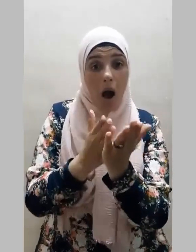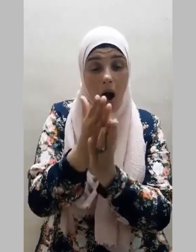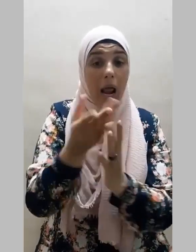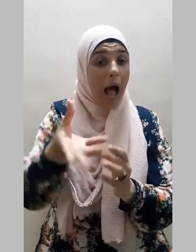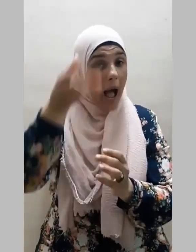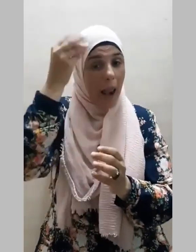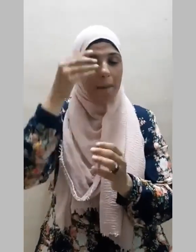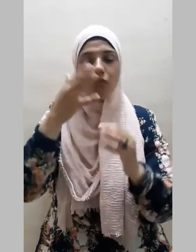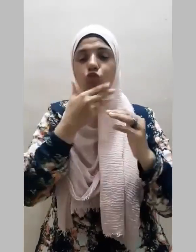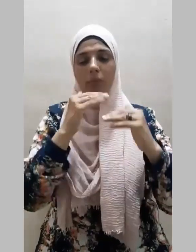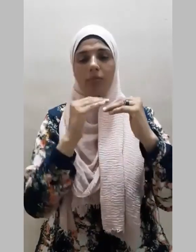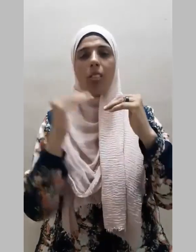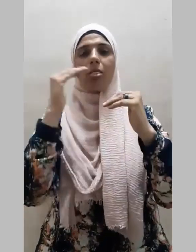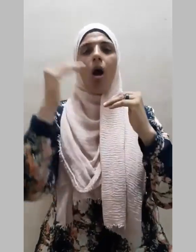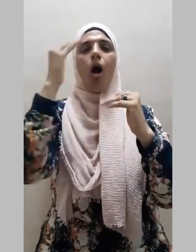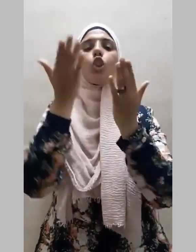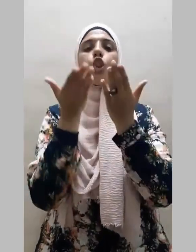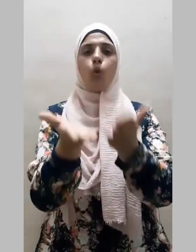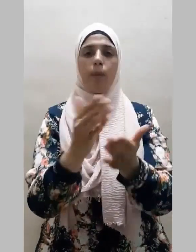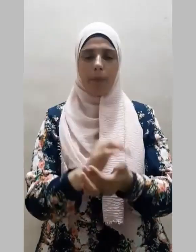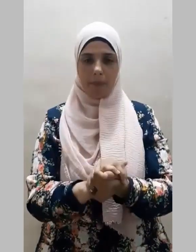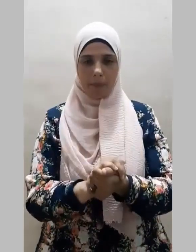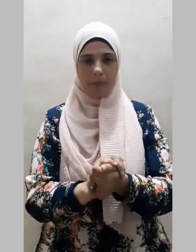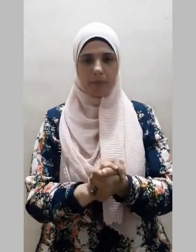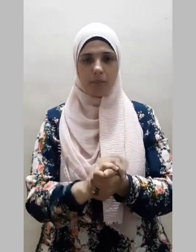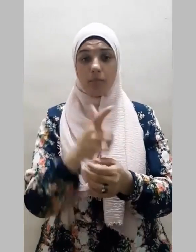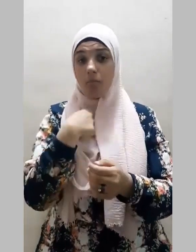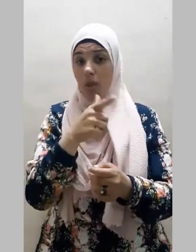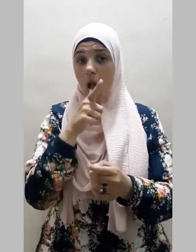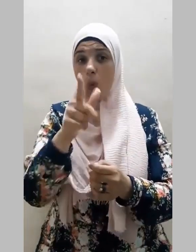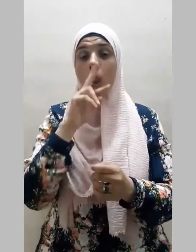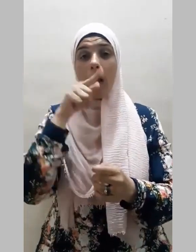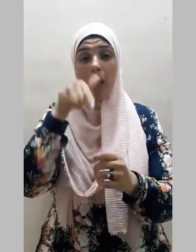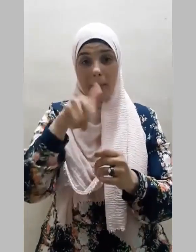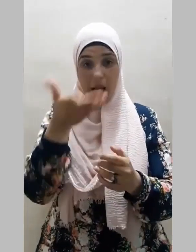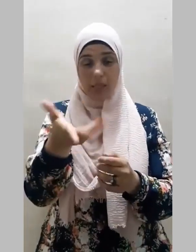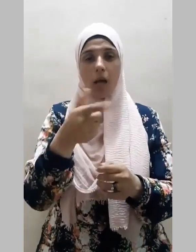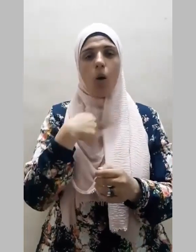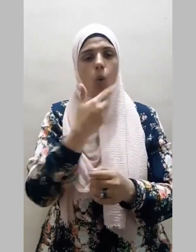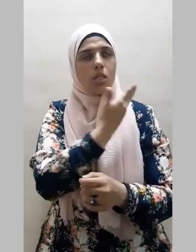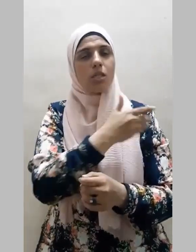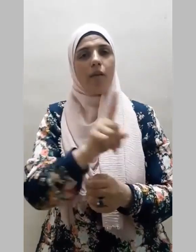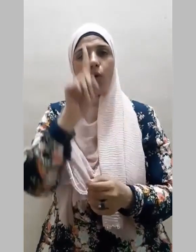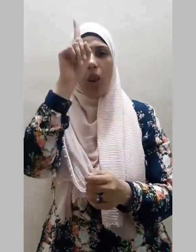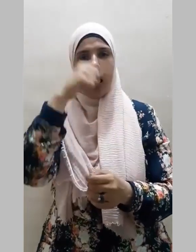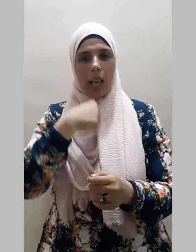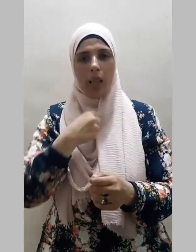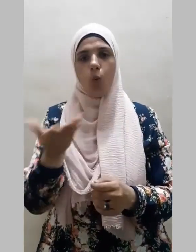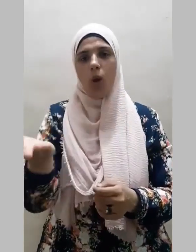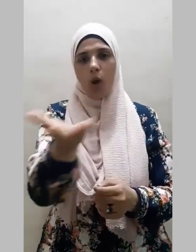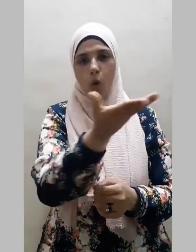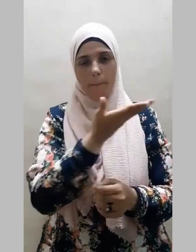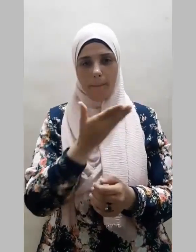الرقي وكان الازدهار أقول قولي هذا وأستغشر الله لي ولكم